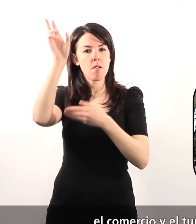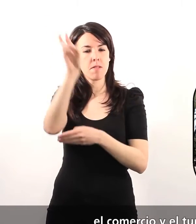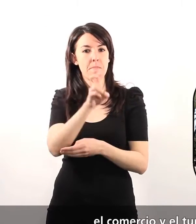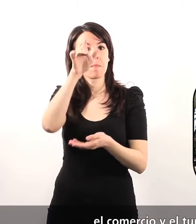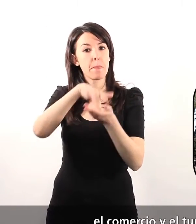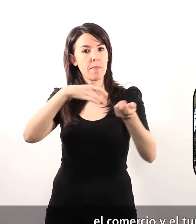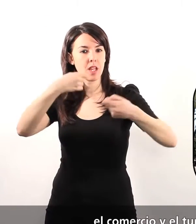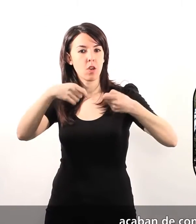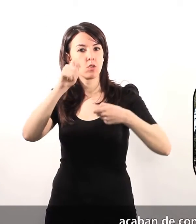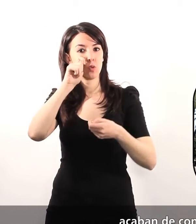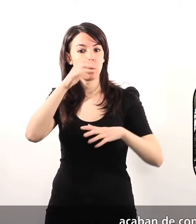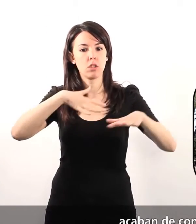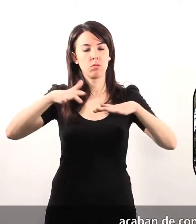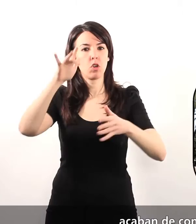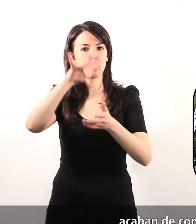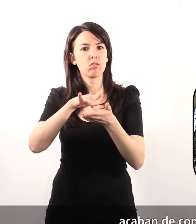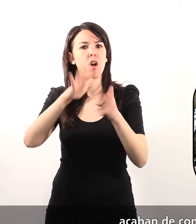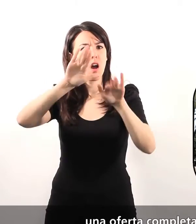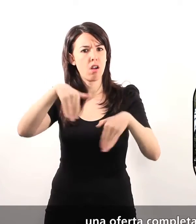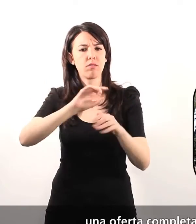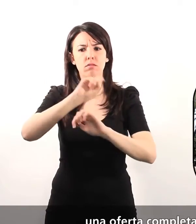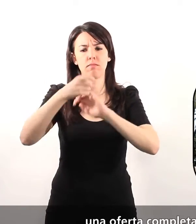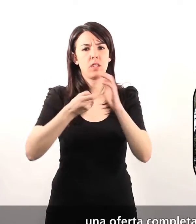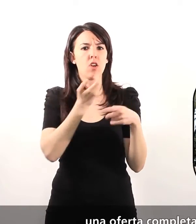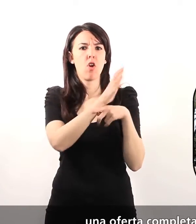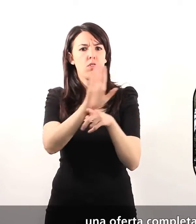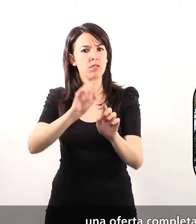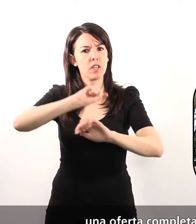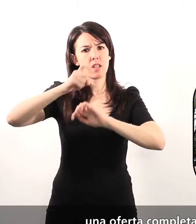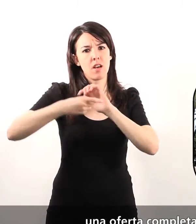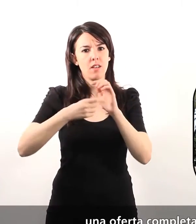turismo activo acaban de conformar una oferta completa y de calidad.